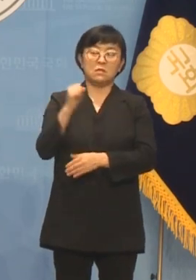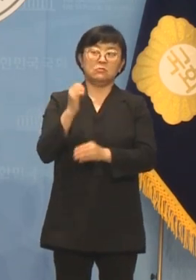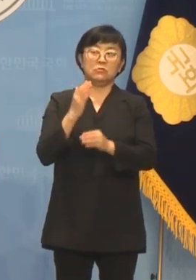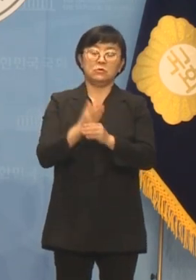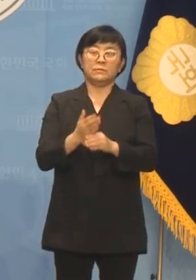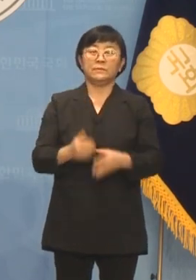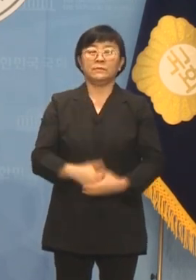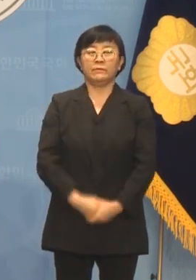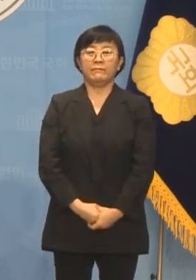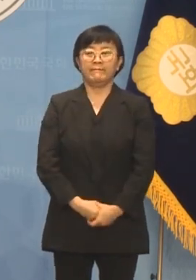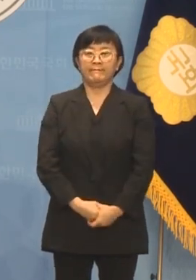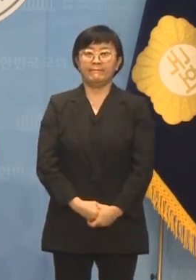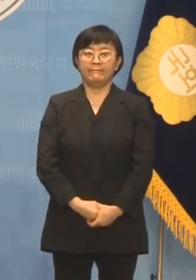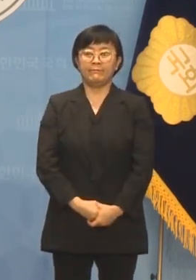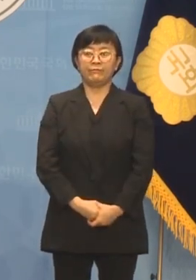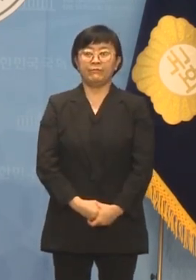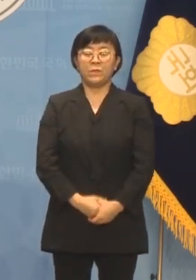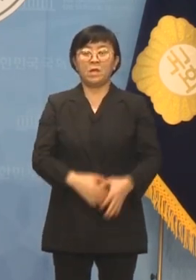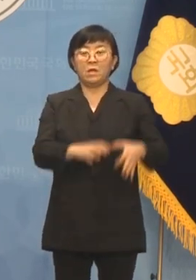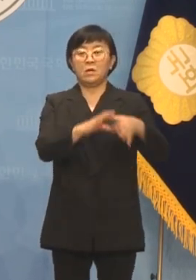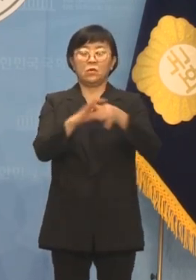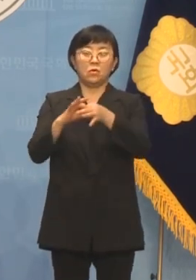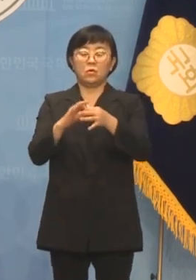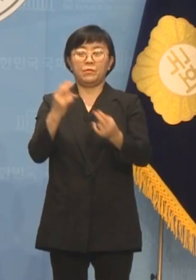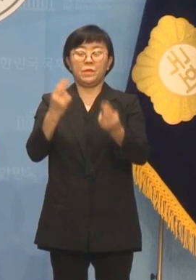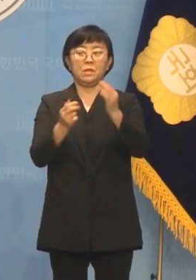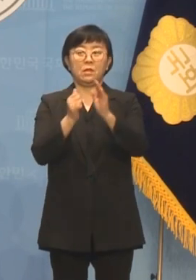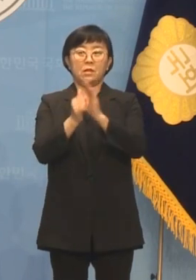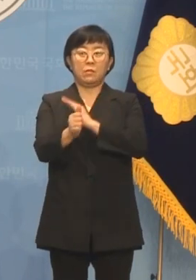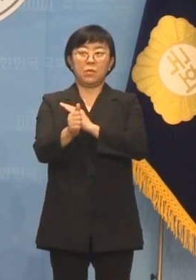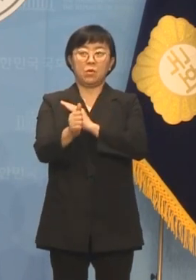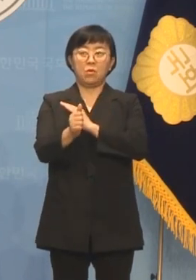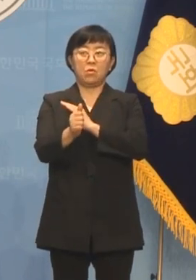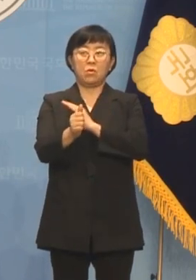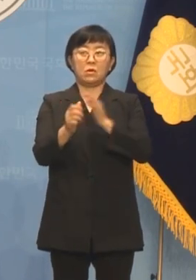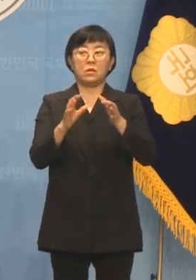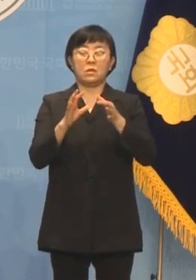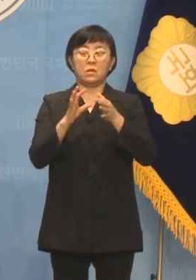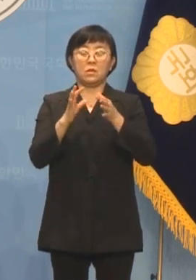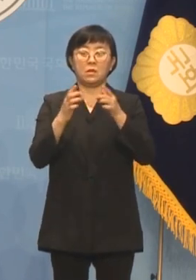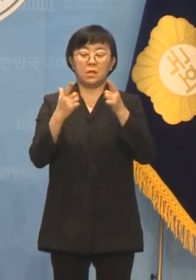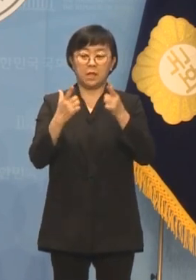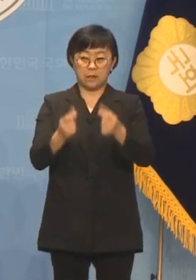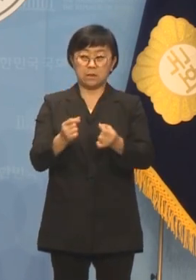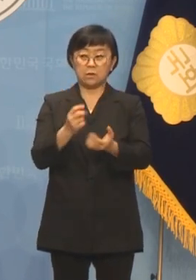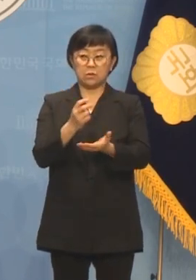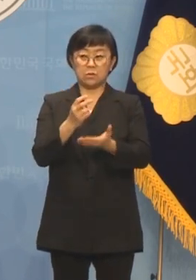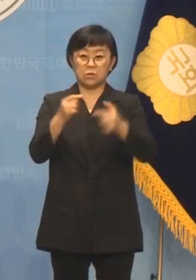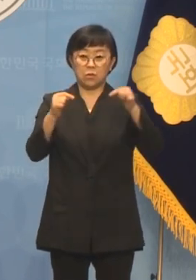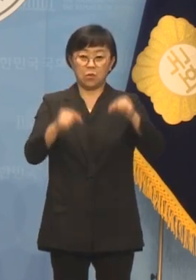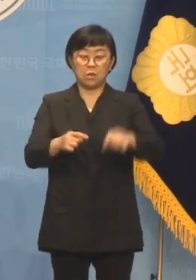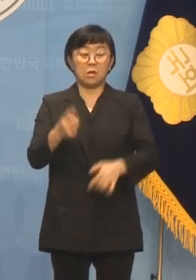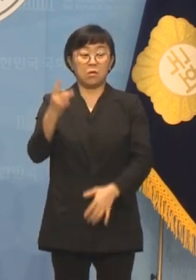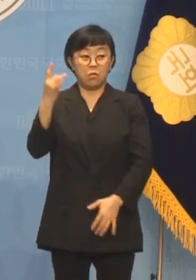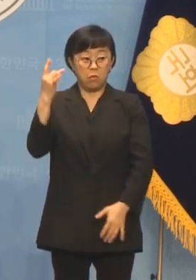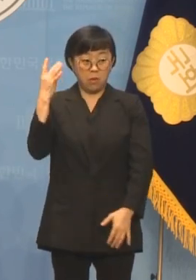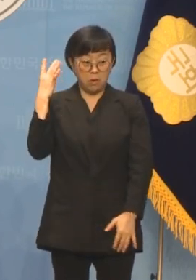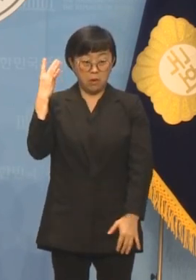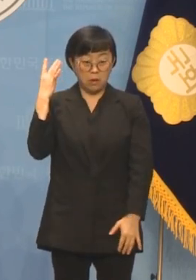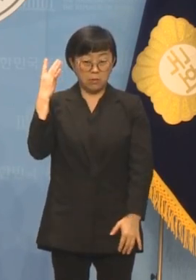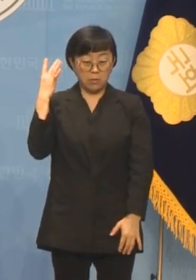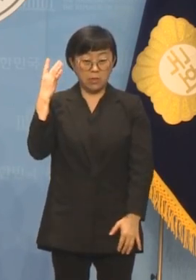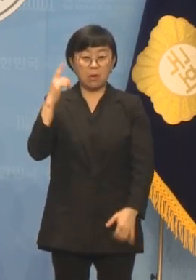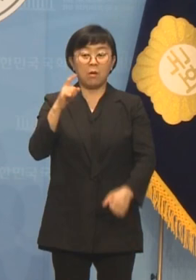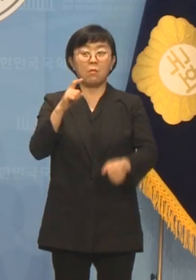연동형 비례대표와 같은 제도적 논의는 본래 숭고한